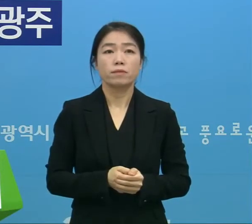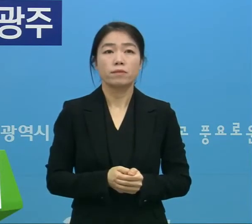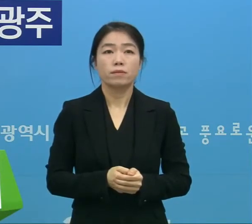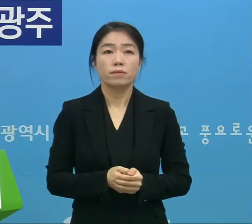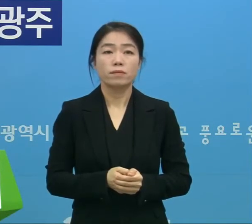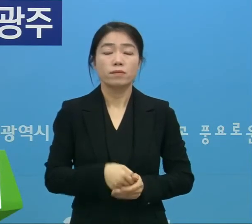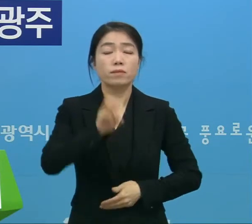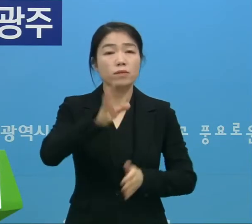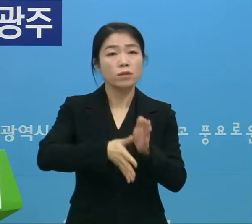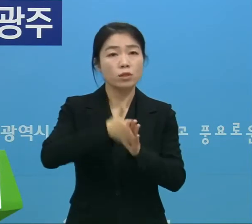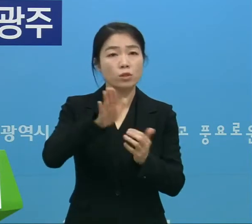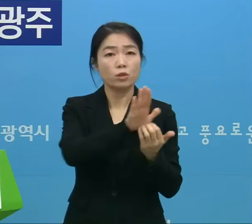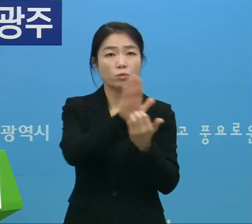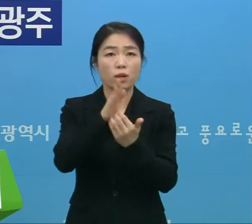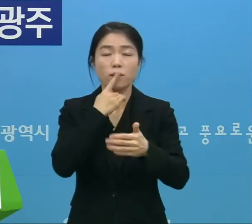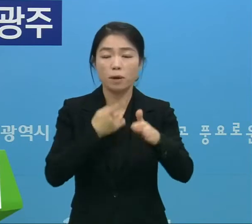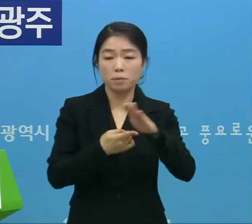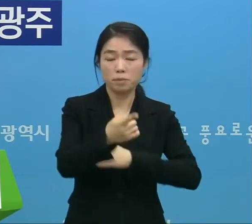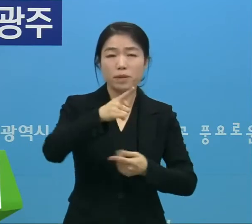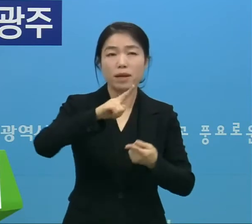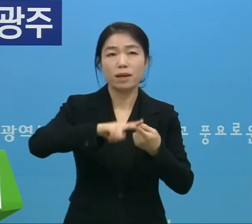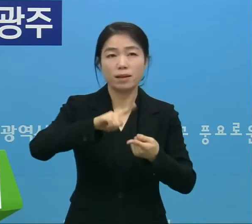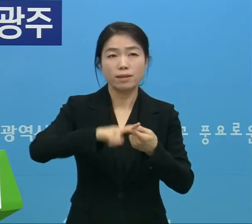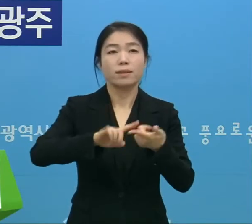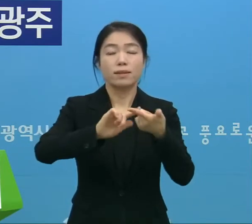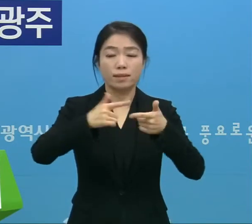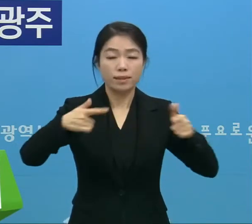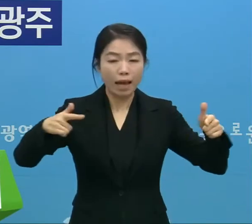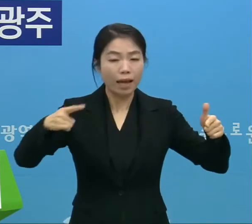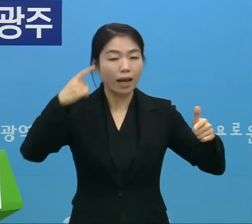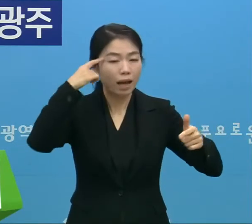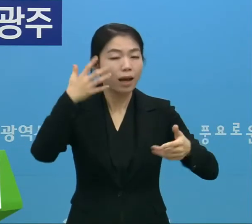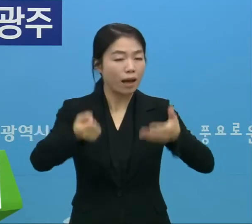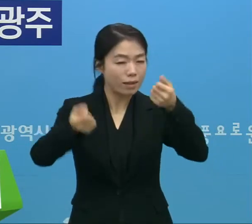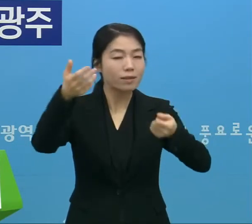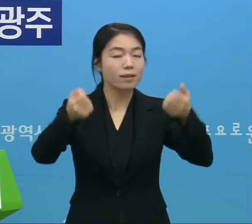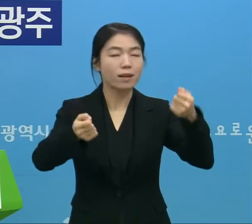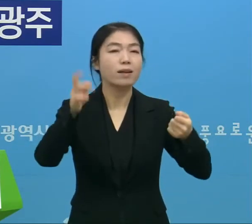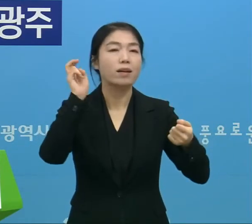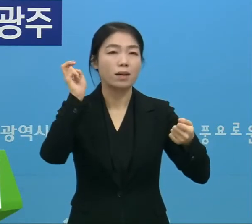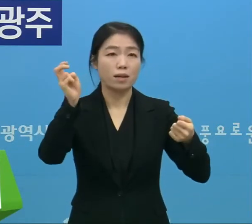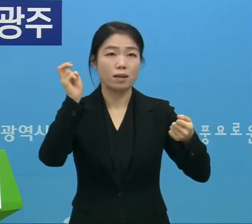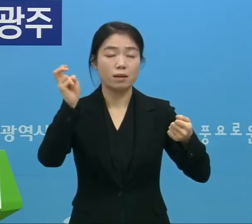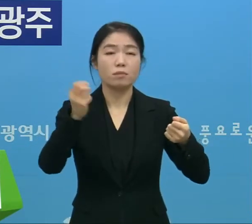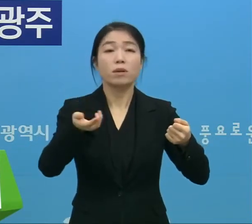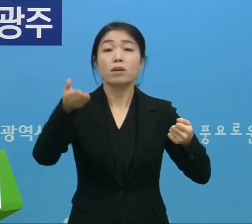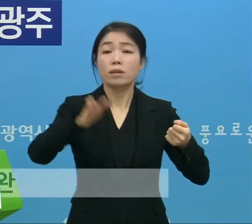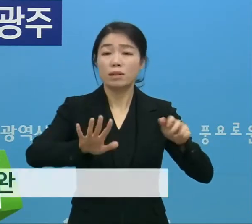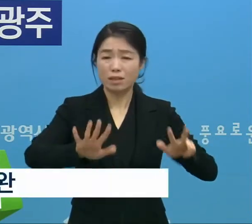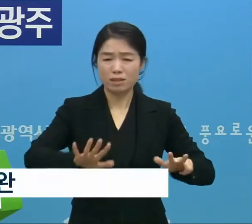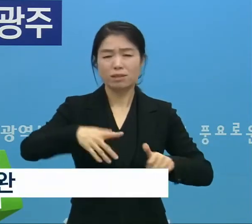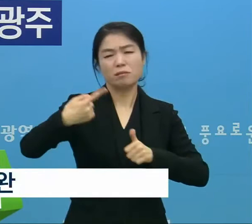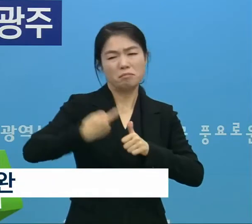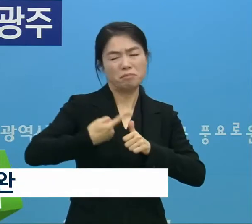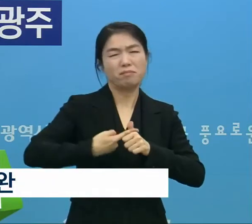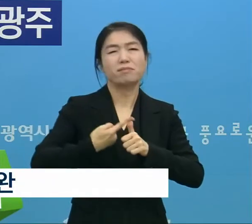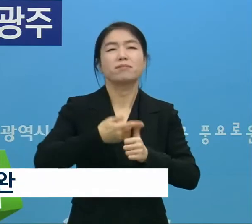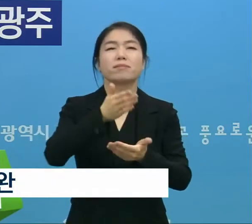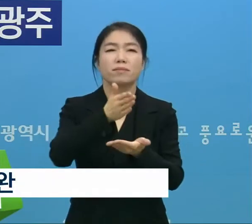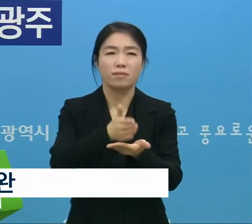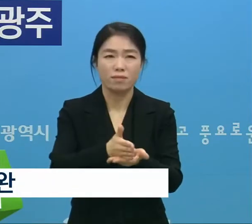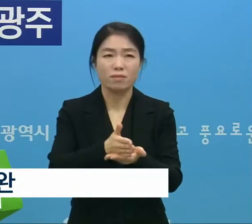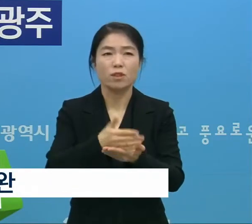우리시 방역조치에 대해 다양한 의견이 있을 것입니다. 그러나 지금은 비판보다는